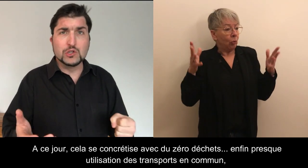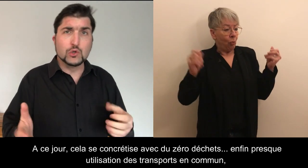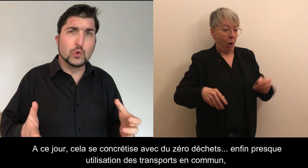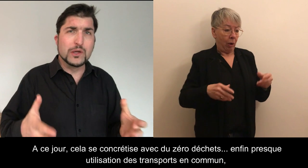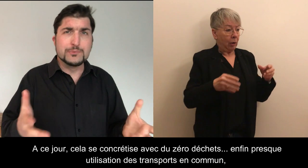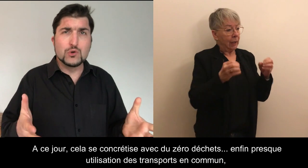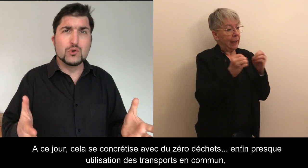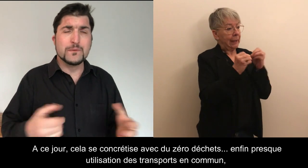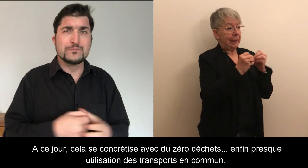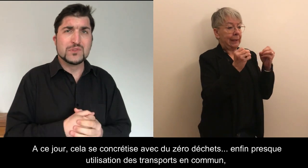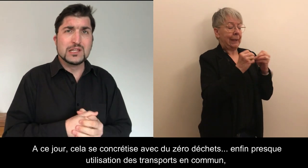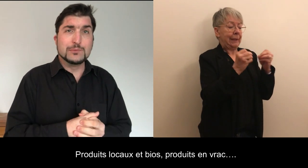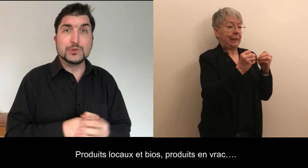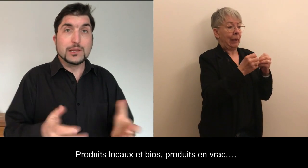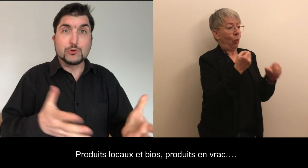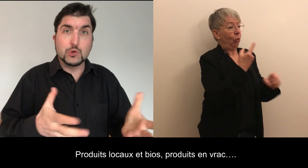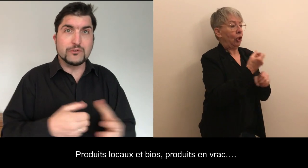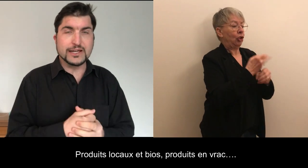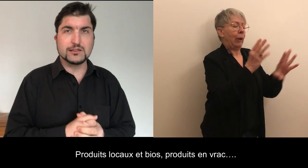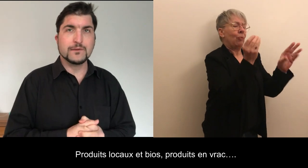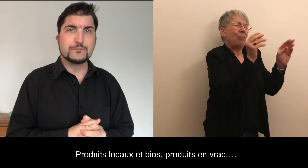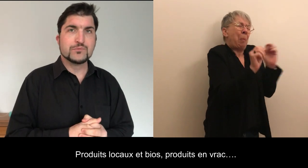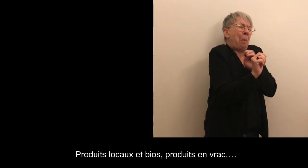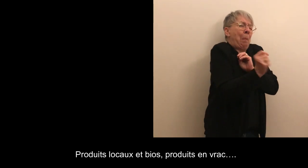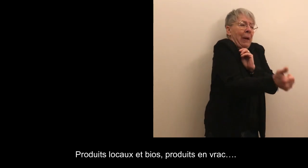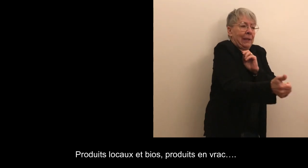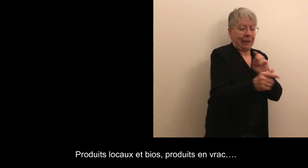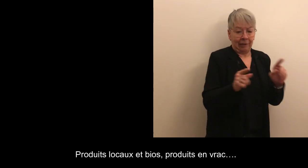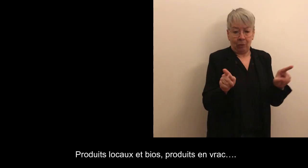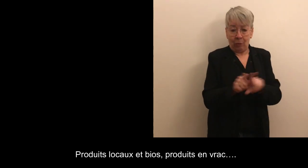des produits locaux et bio, et puis des produits en rack.